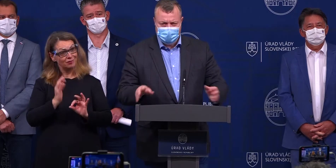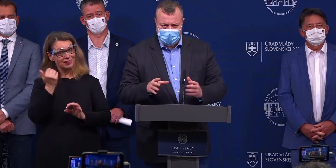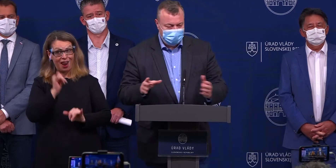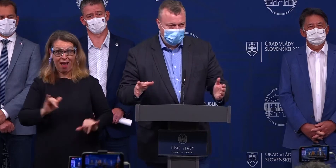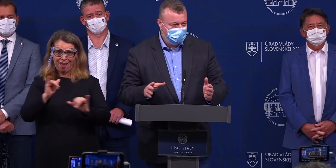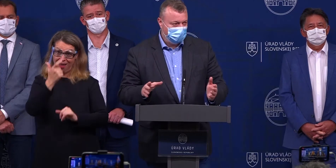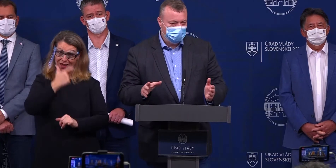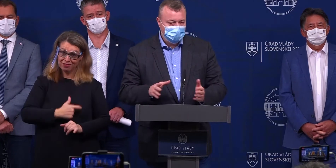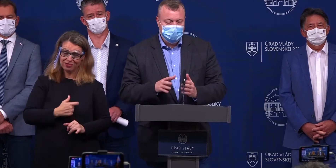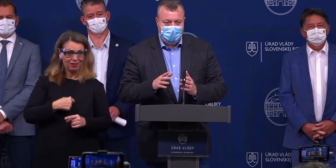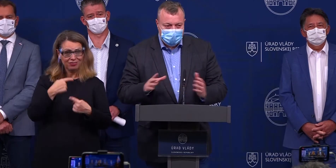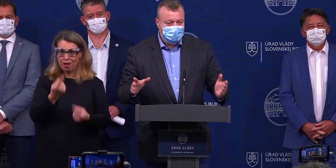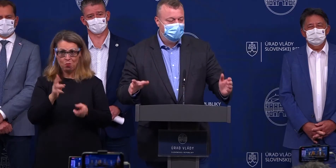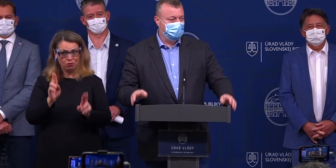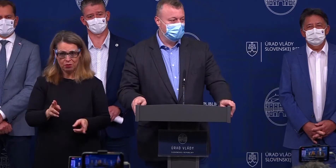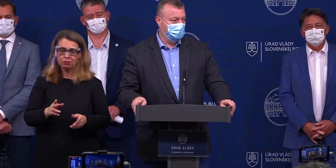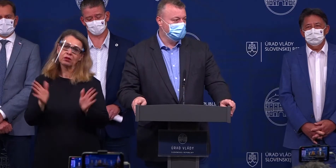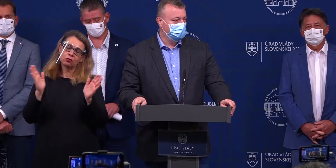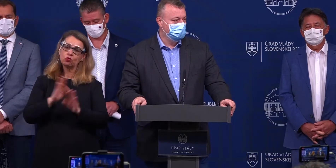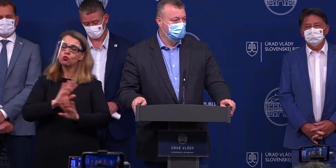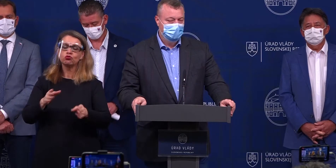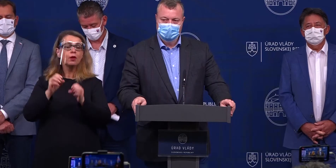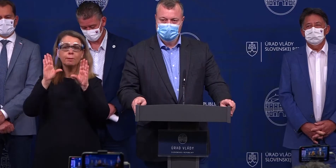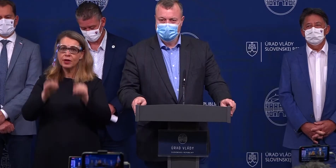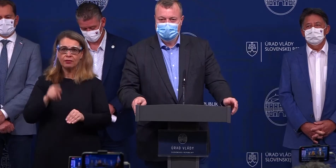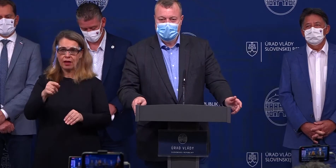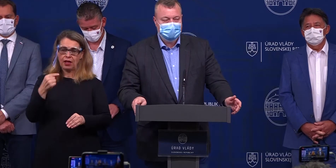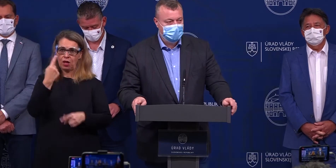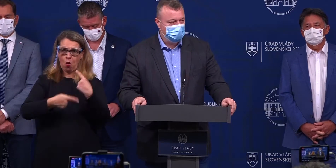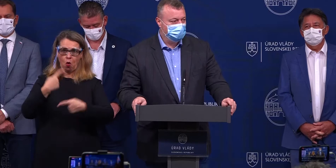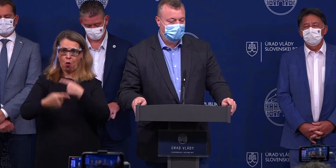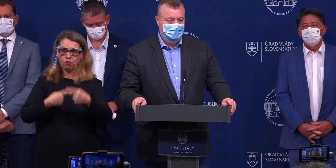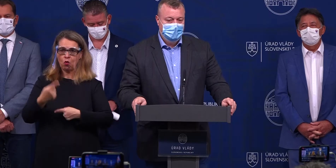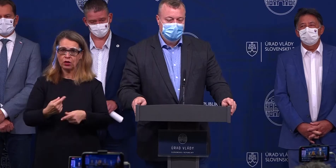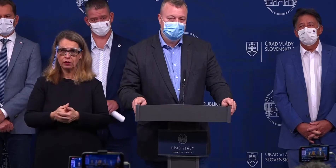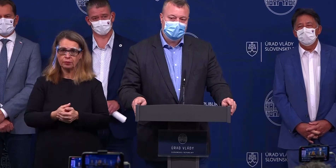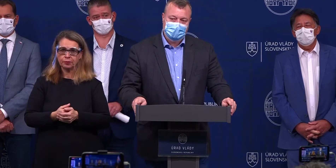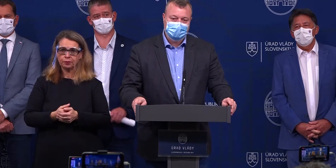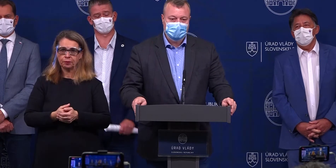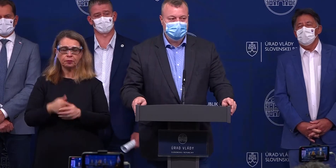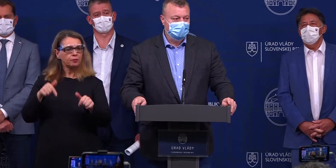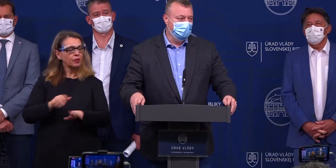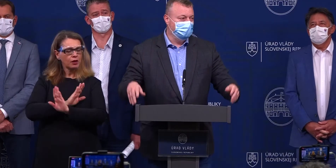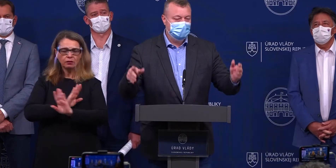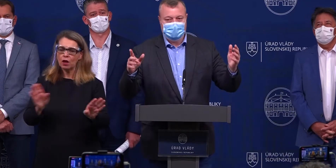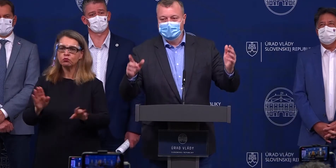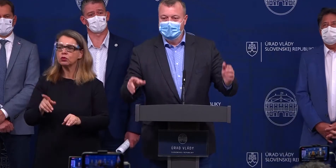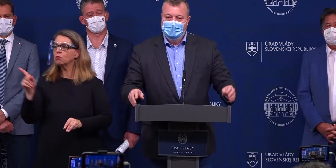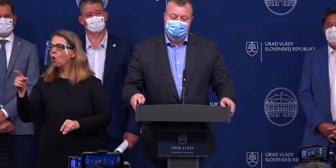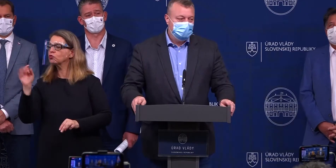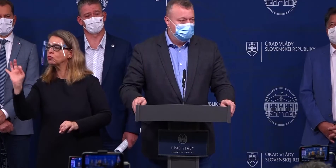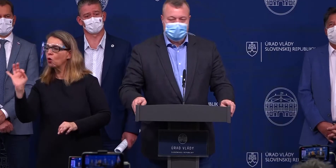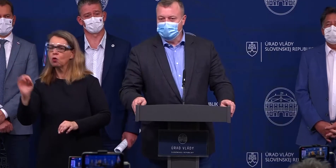Ale my sme na jednej lodi. Ako toto si už odpustíme, prosím vás. Tu už nie sme na tom, že ideme sa hráť na to, že kto povie,